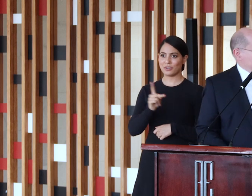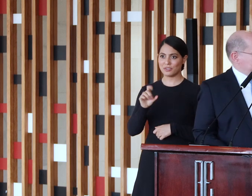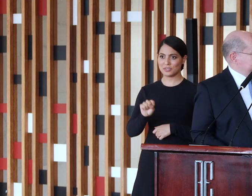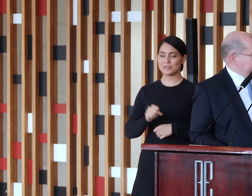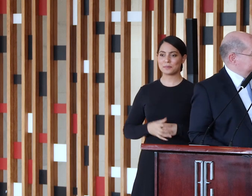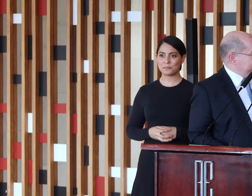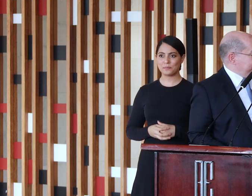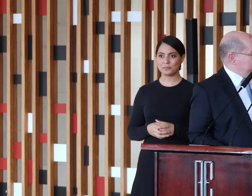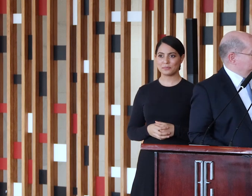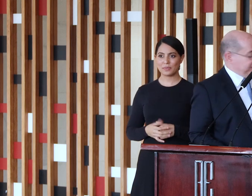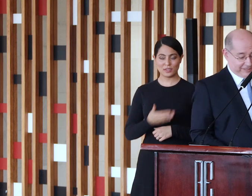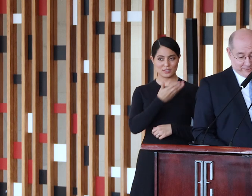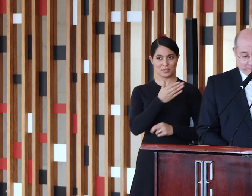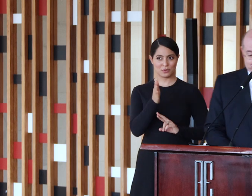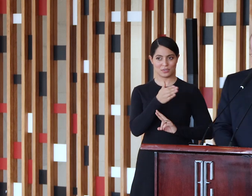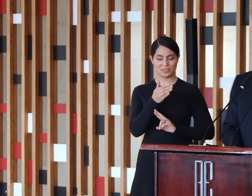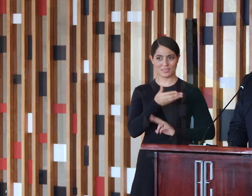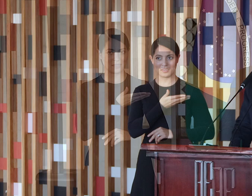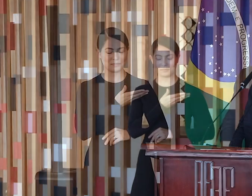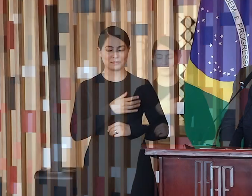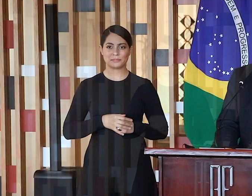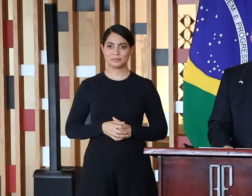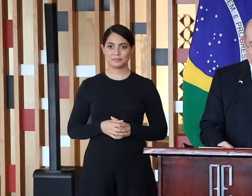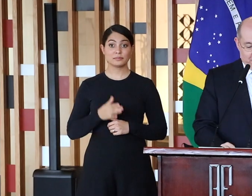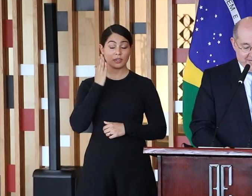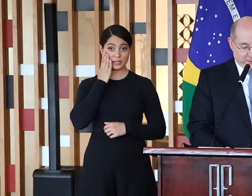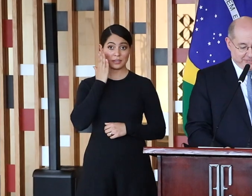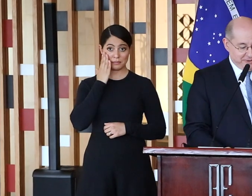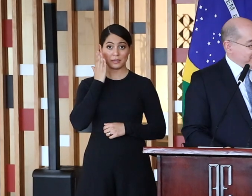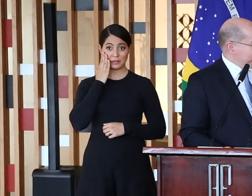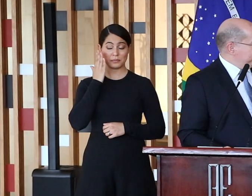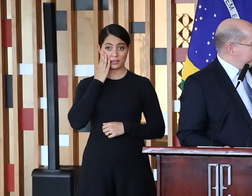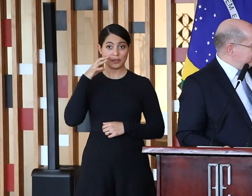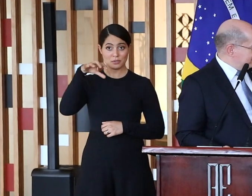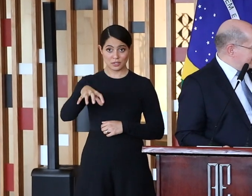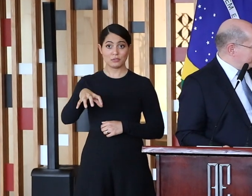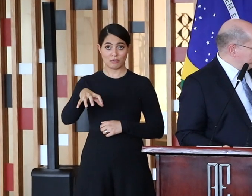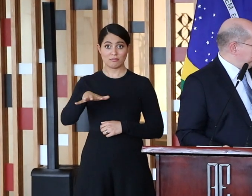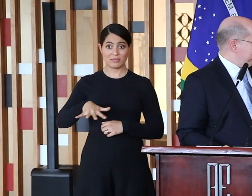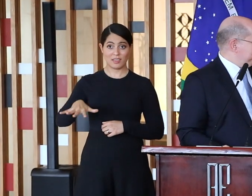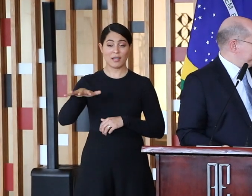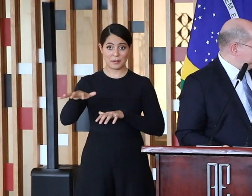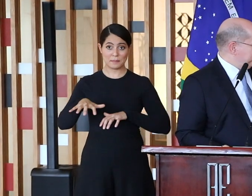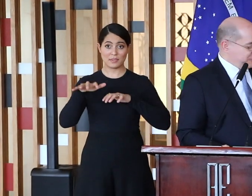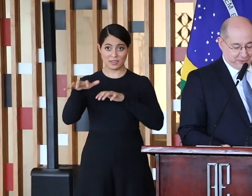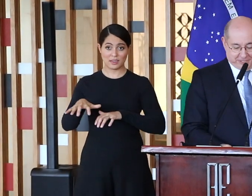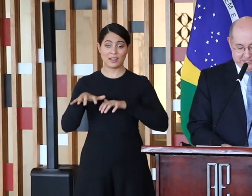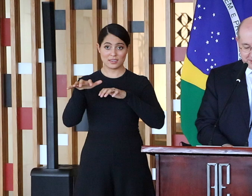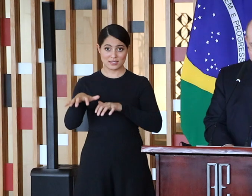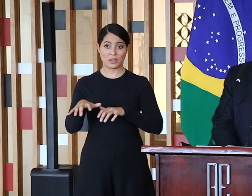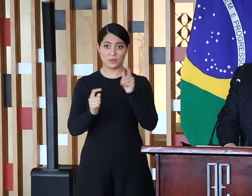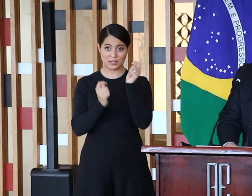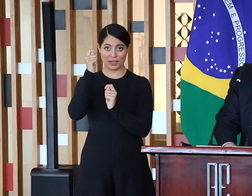Sr. Chanceler, embora o setor integre o complexo da mineração e da indústria, Sr. Ministro